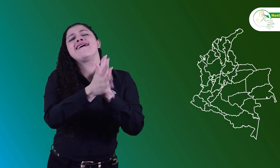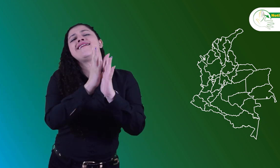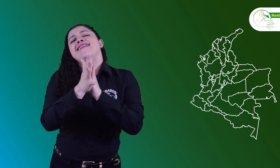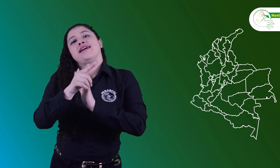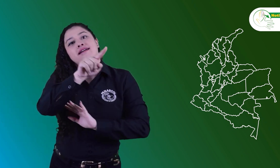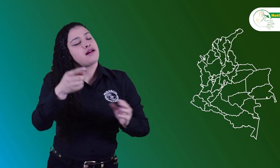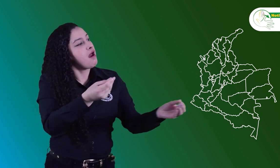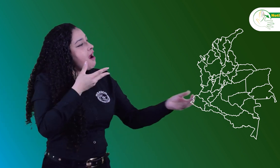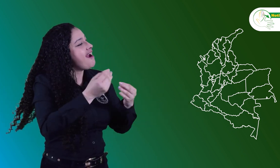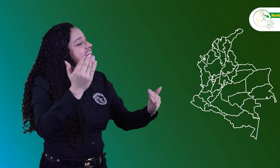de Colombia.